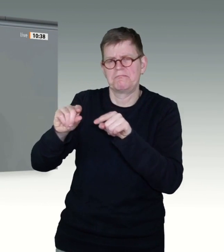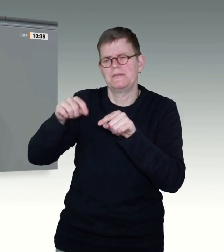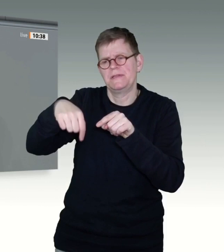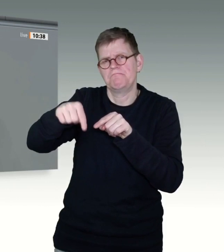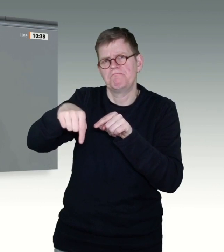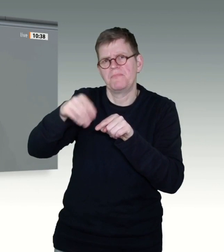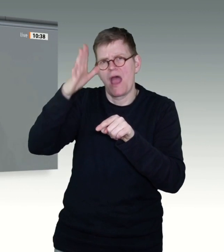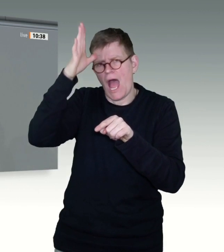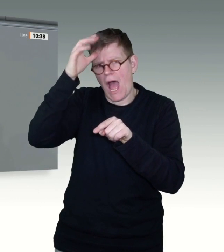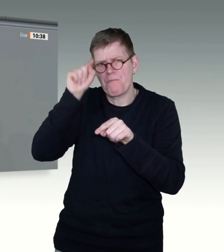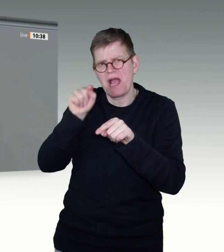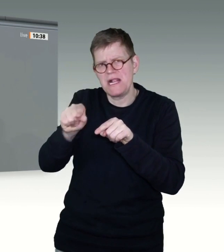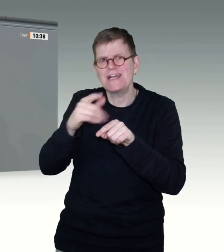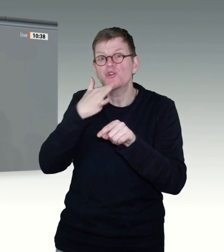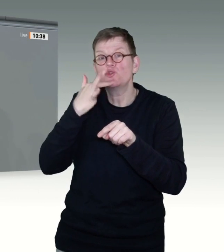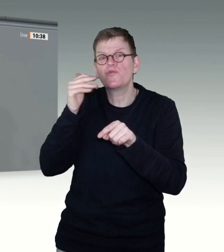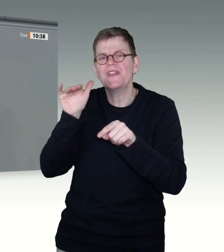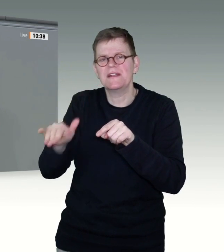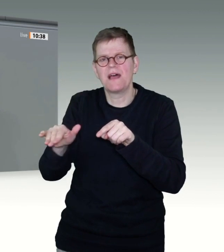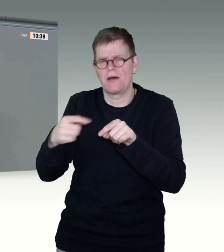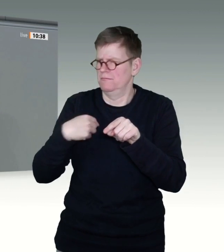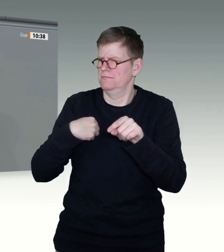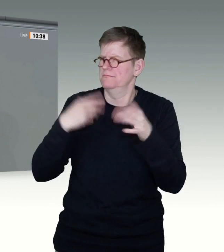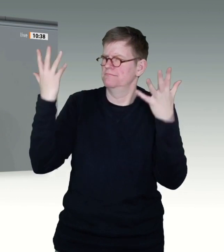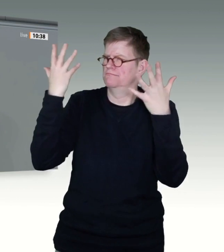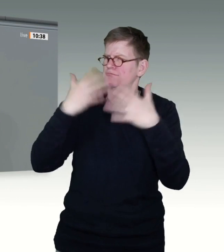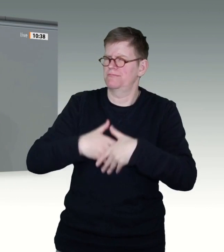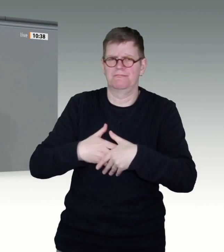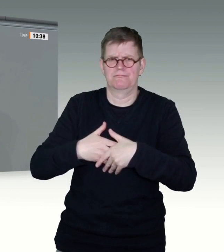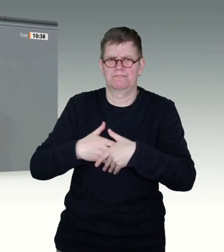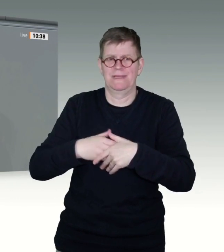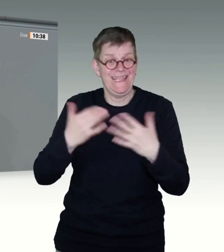übersteigt. Mir scheint, dass das bereits jetzt der Fall ist.